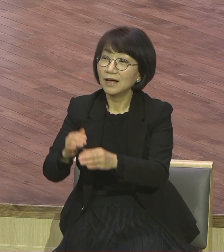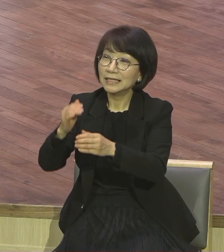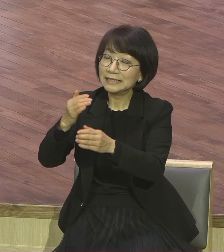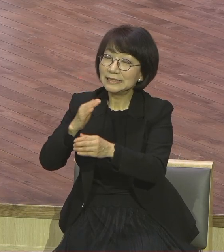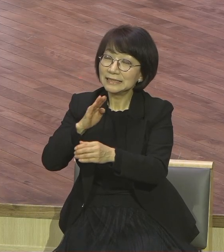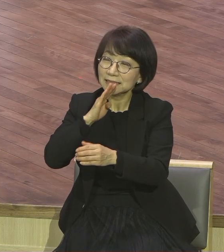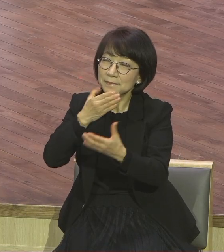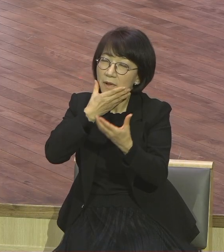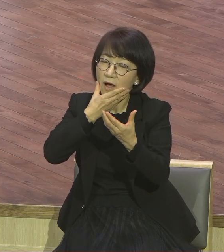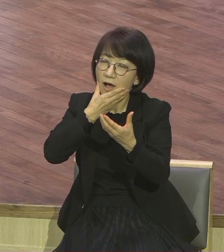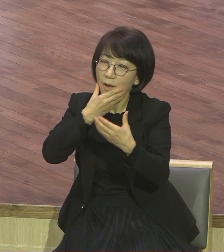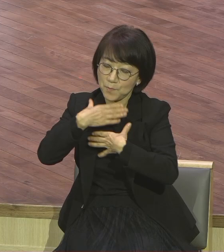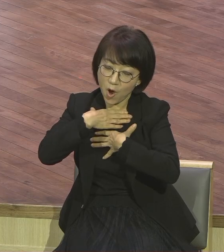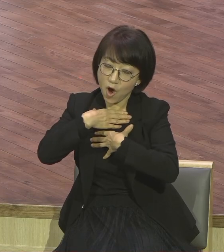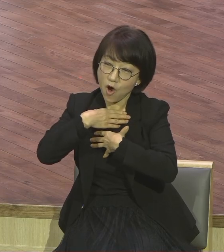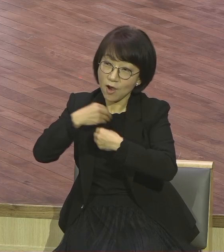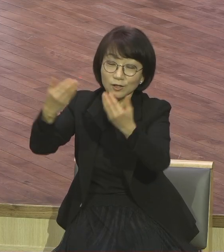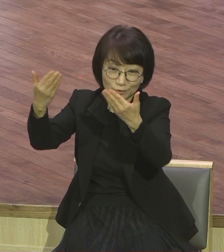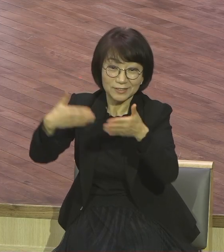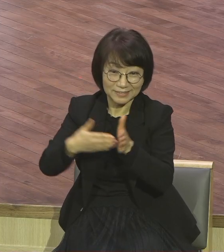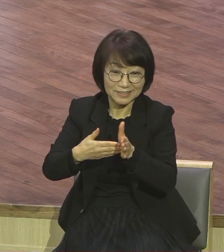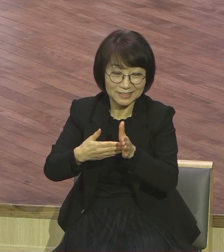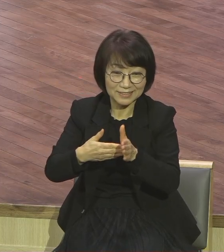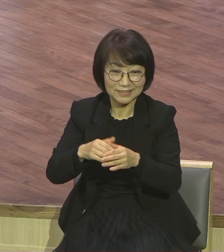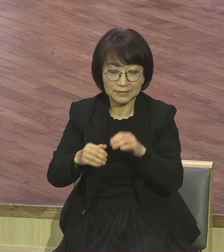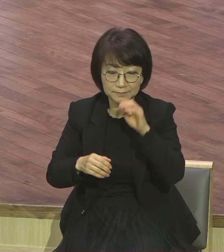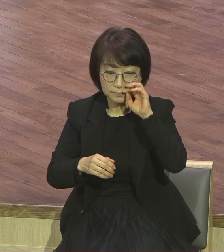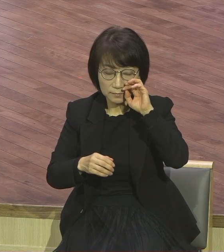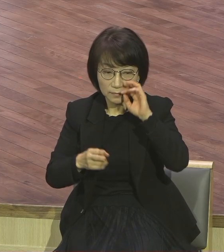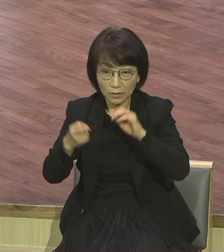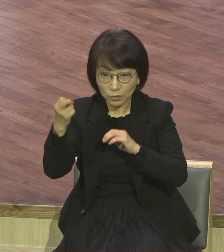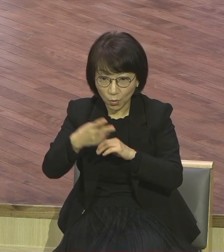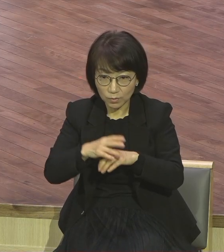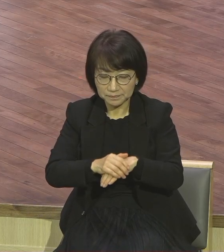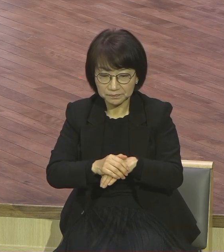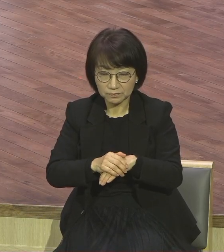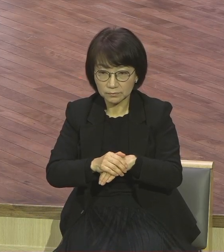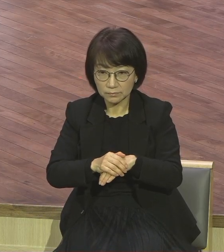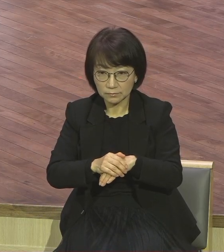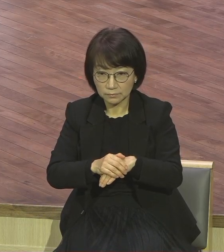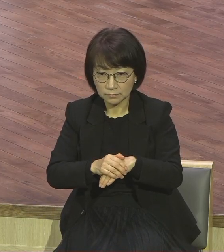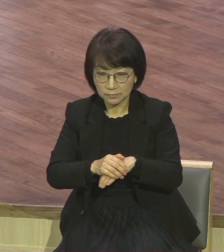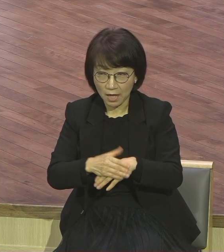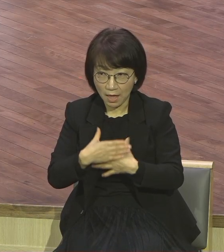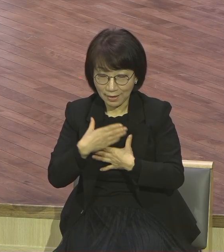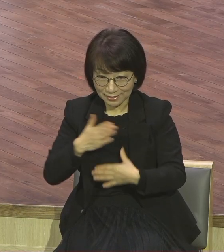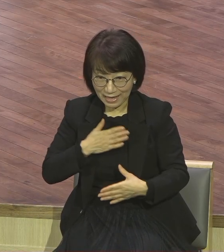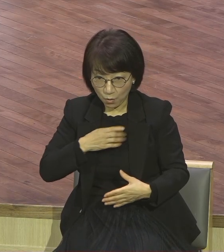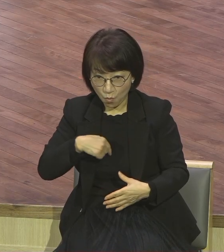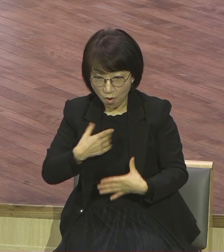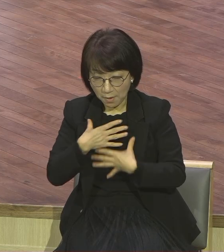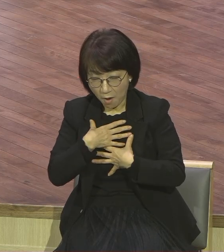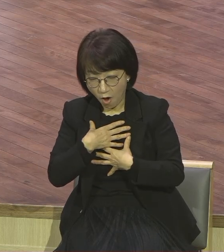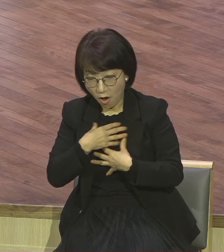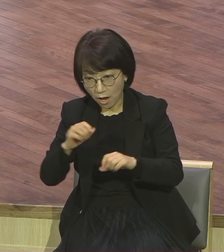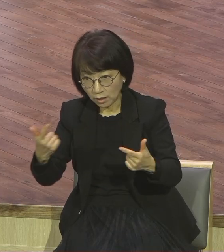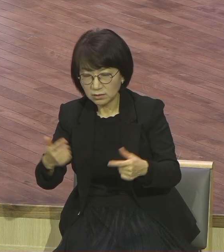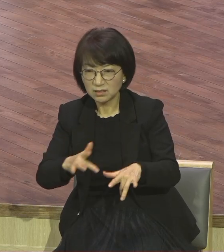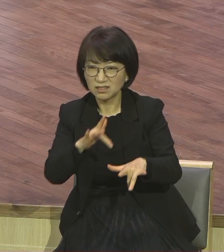더 나아가서 우리는 그 평안은 수준이 아니라 이제 더 나아가서 사단 권세를 깨트리는 참 자유 참 권세까지